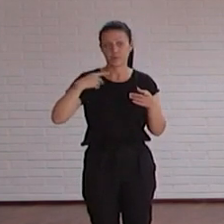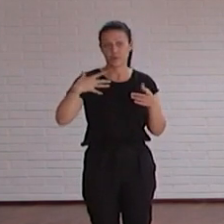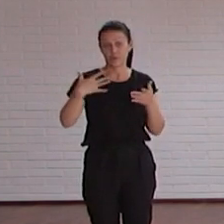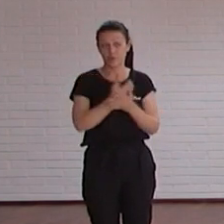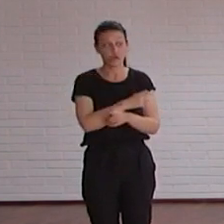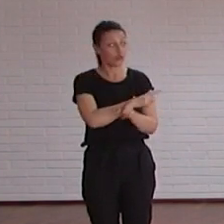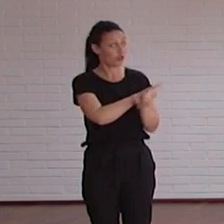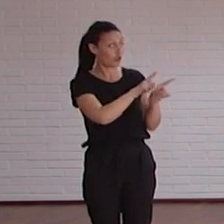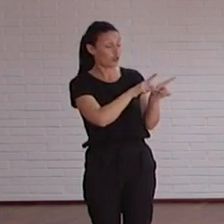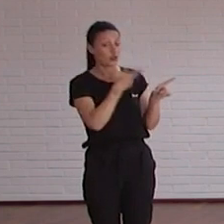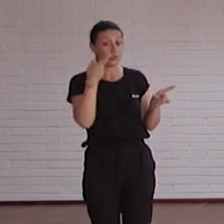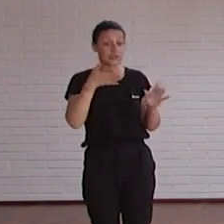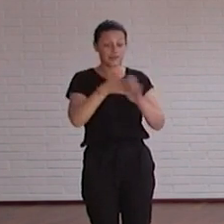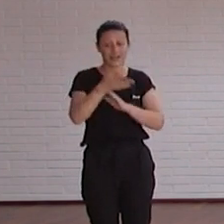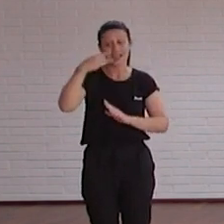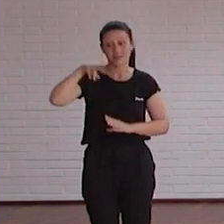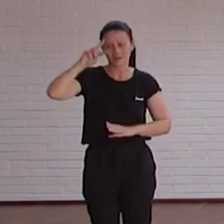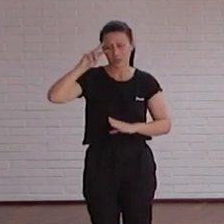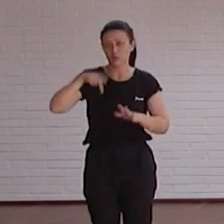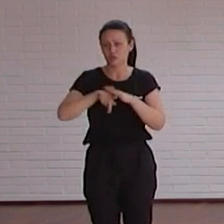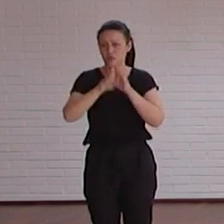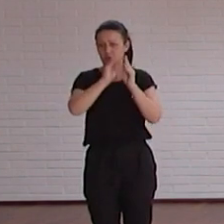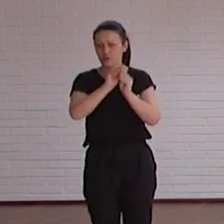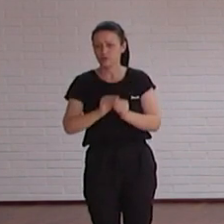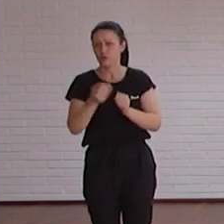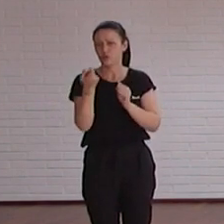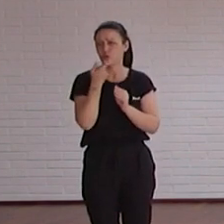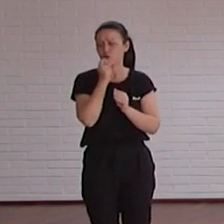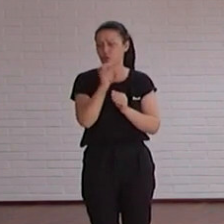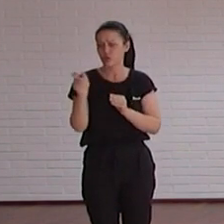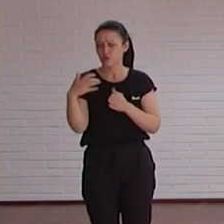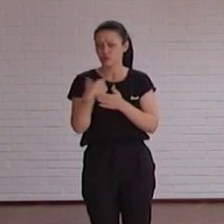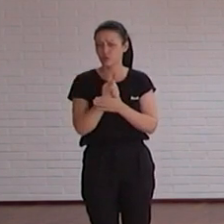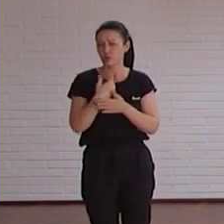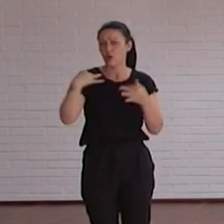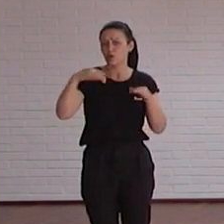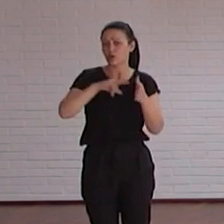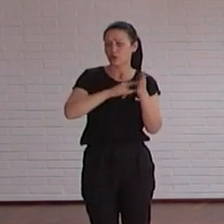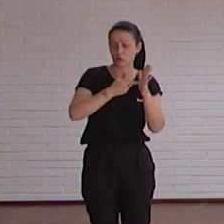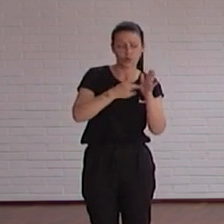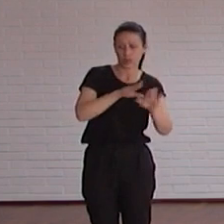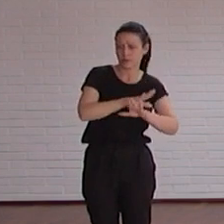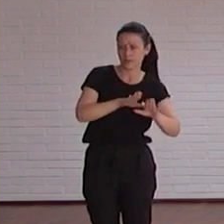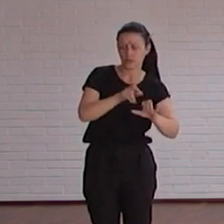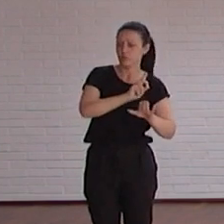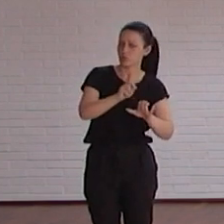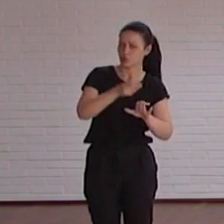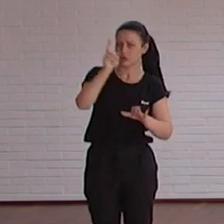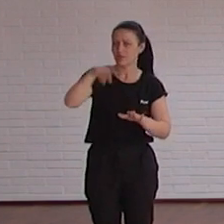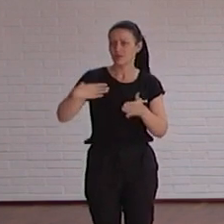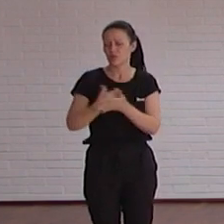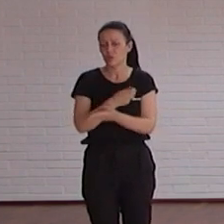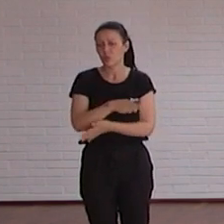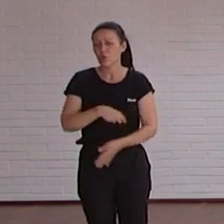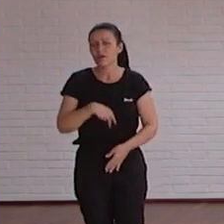sois los expertos y los que estáis desarrollando todos estos conceptos ya no solo en la parte tecnológica es un poco en todo